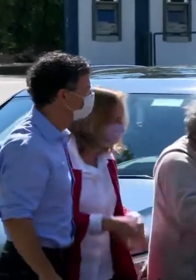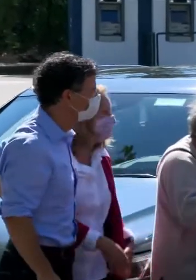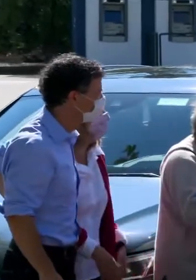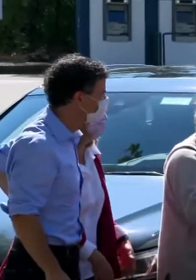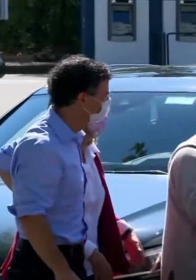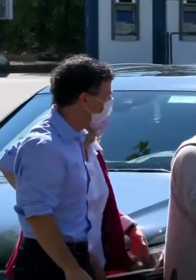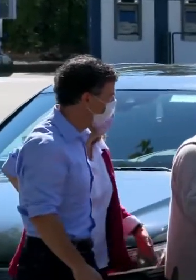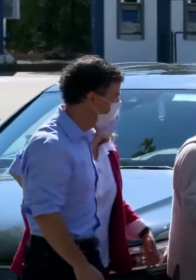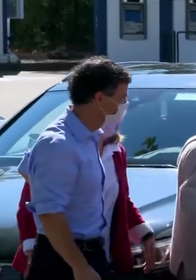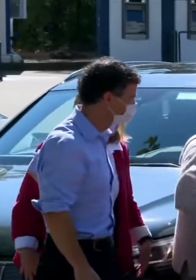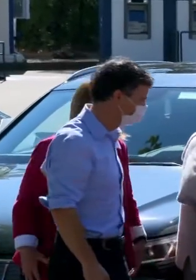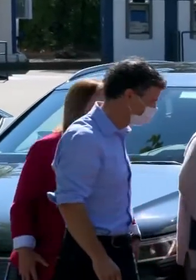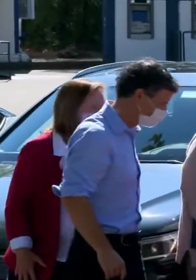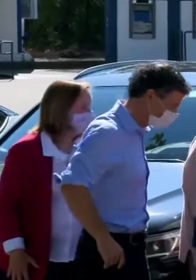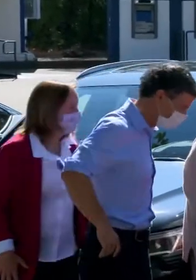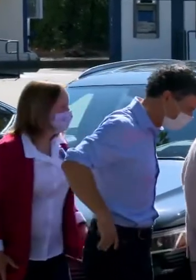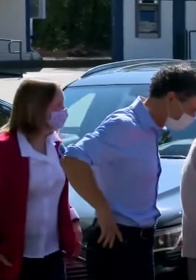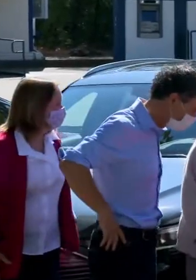Gracias, Mary.